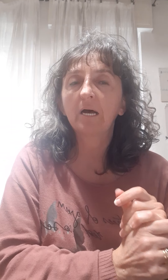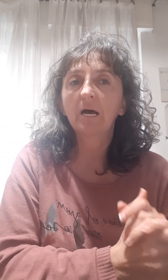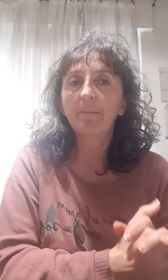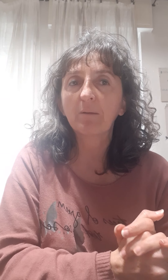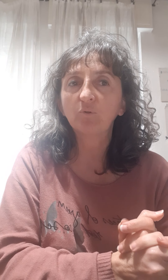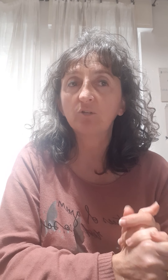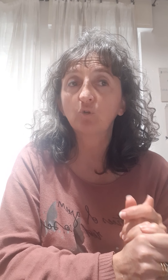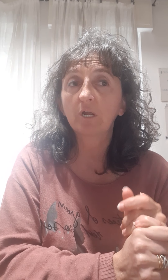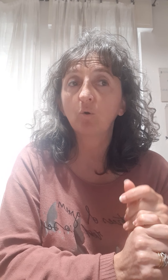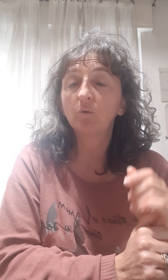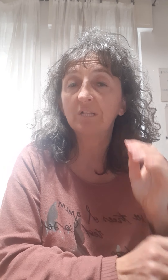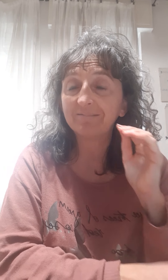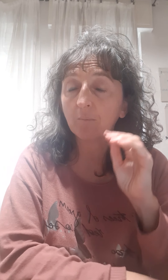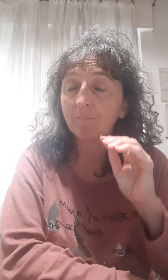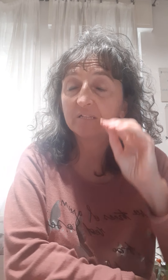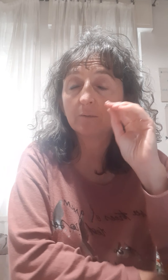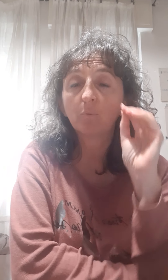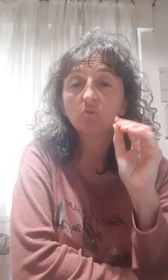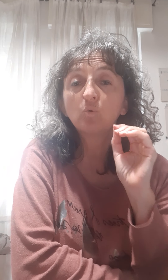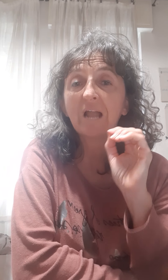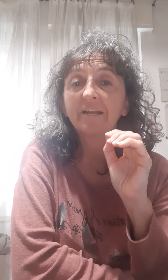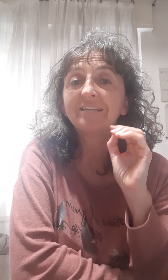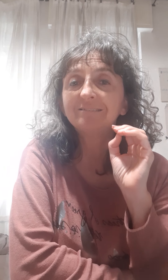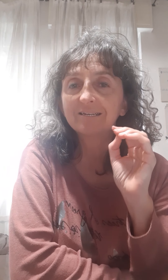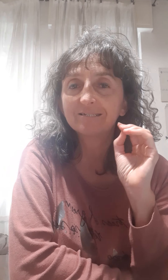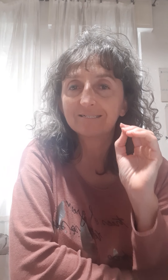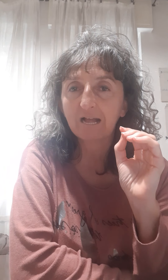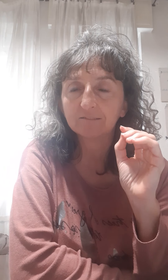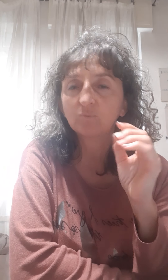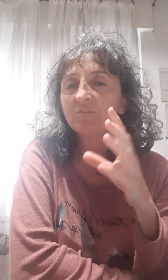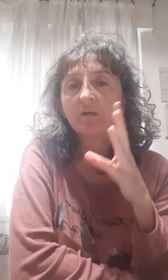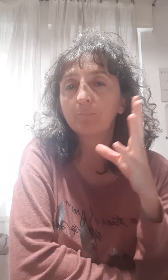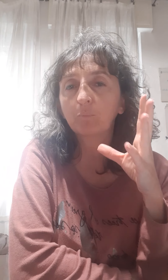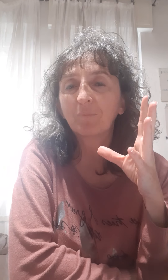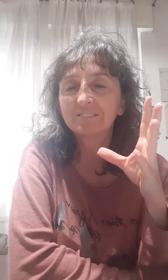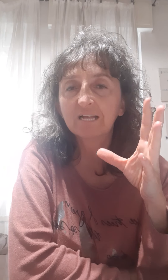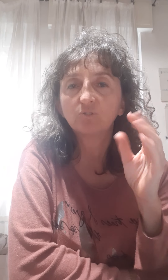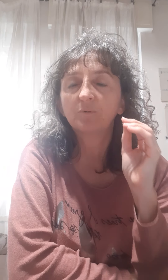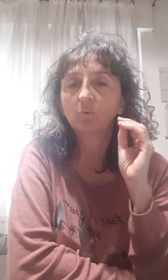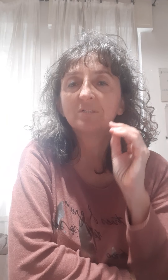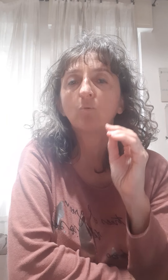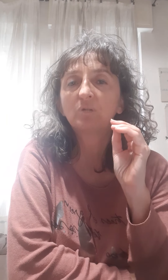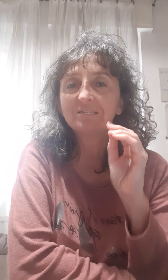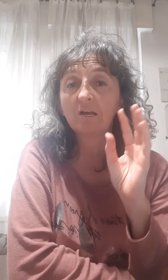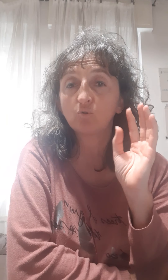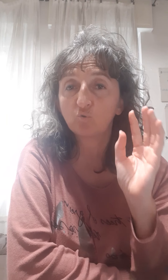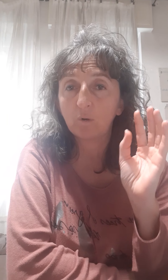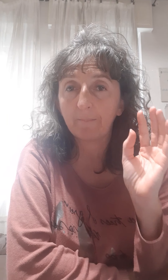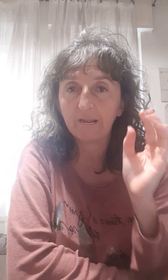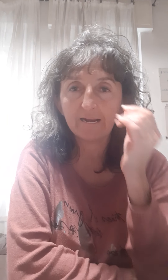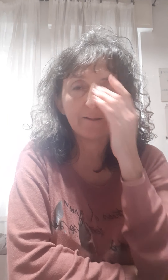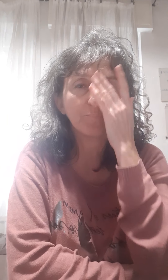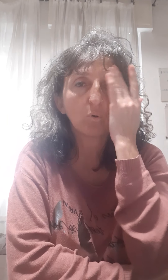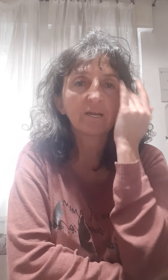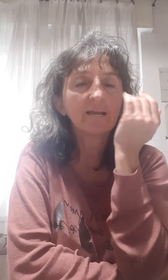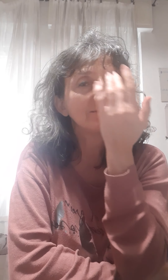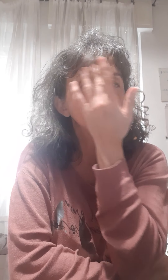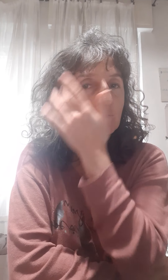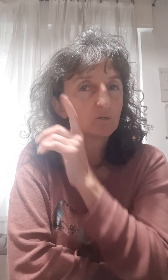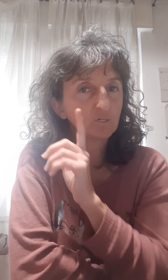abbiamo detto che lo andiamo a mettere proprio sull'aria interessata, quindi è vero e proprio massaggio, perché andiamo a utilizzarlo sulla pelle, ok? Attenzione a non